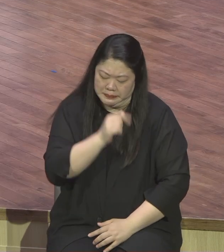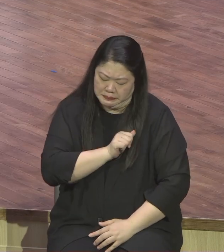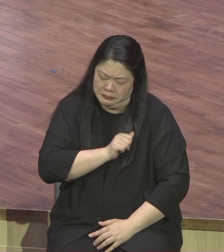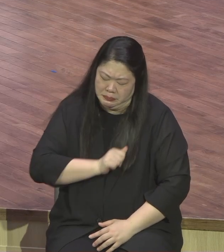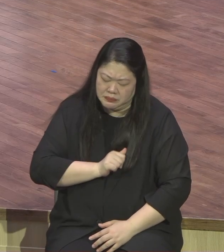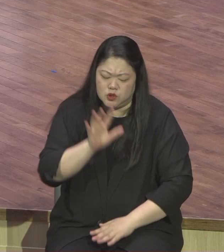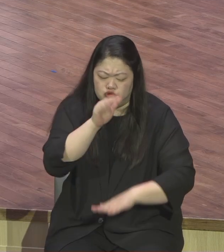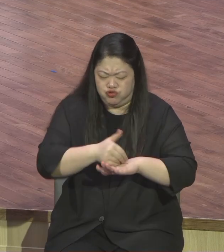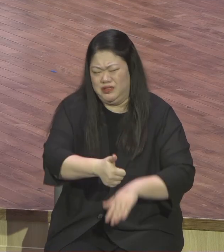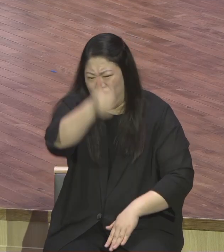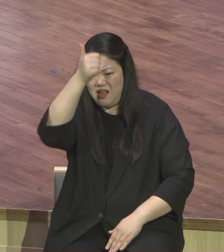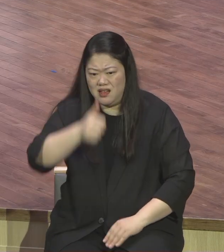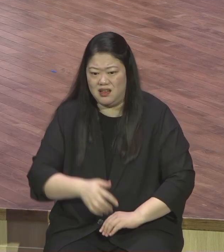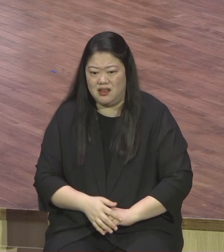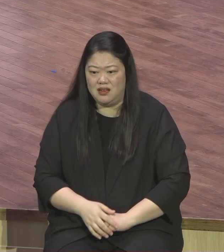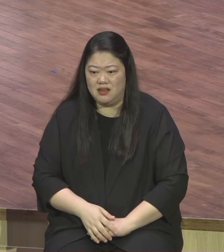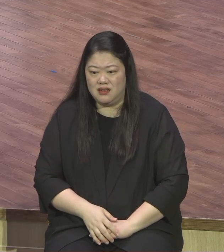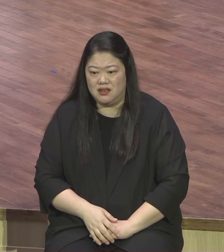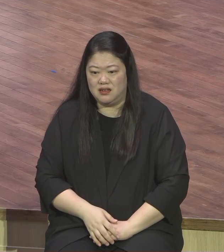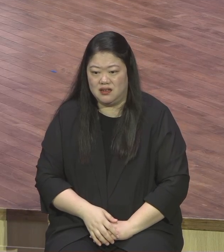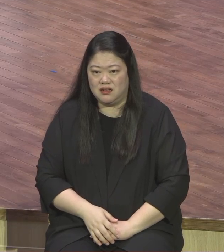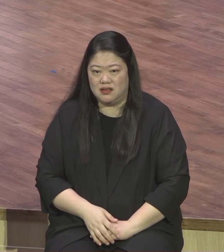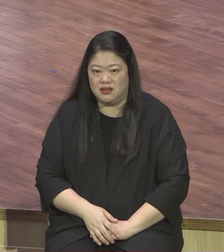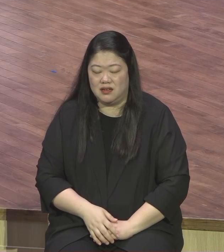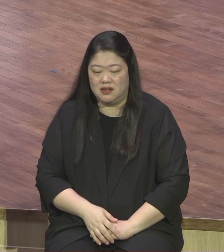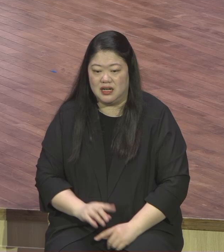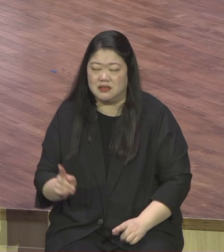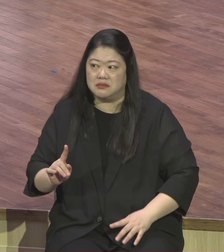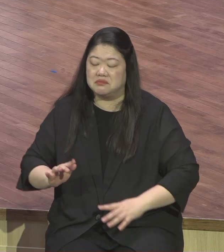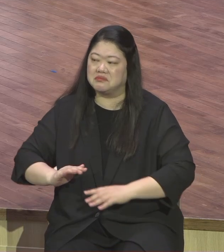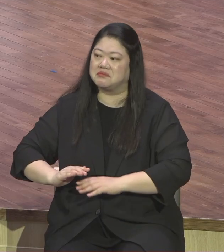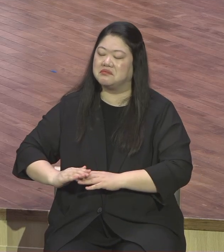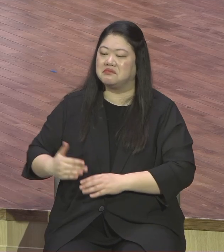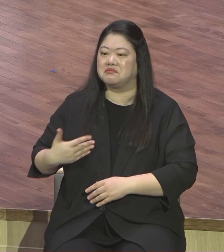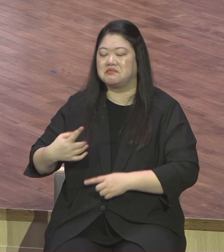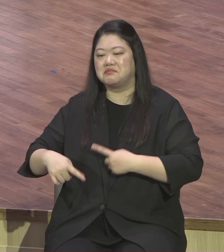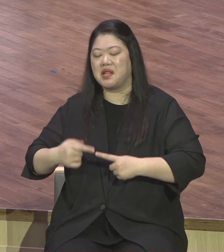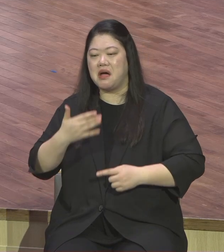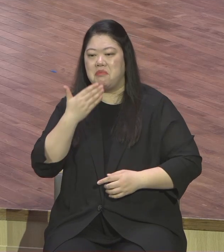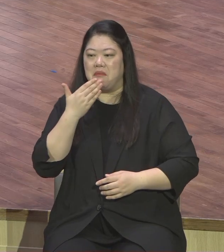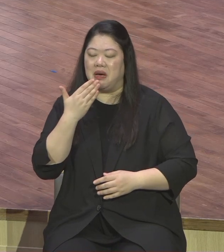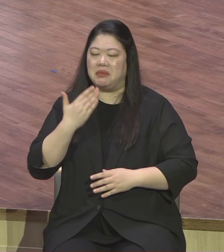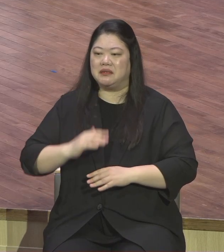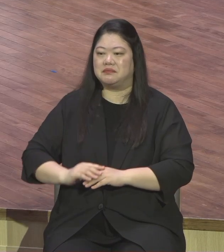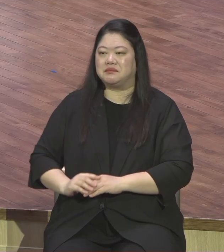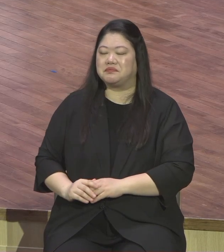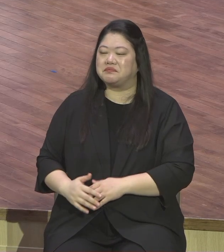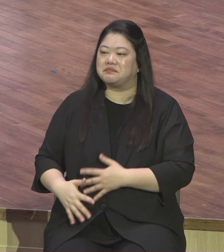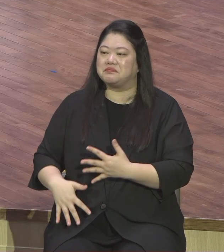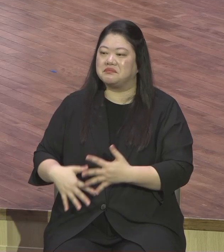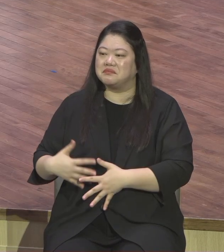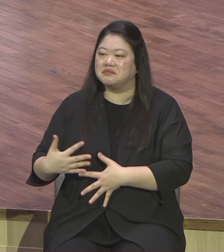모르니 하늘 쫙 안은 척 하고 똥꼼 잡아야 다 드러납니다 영전 상태가 그러니까